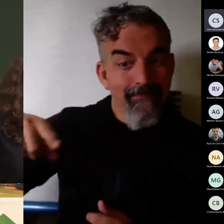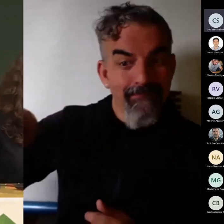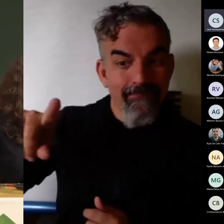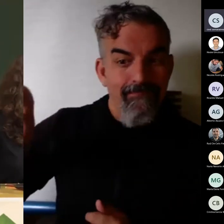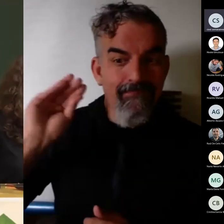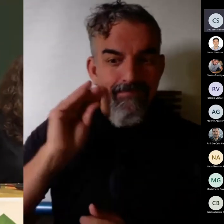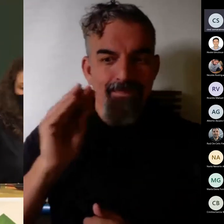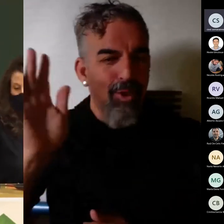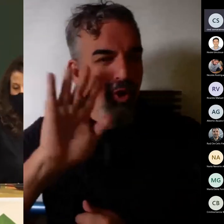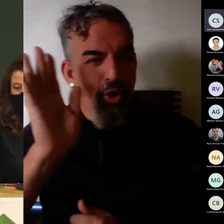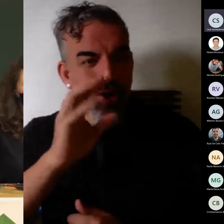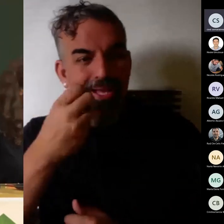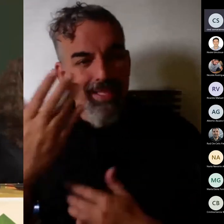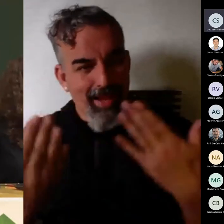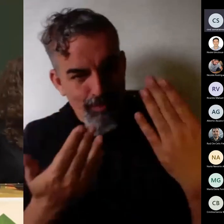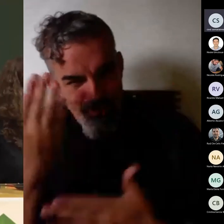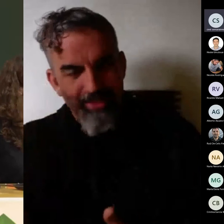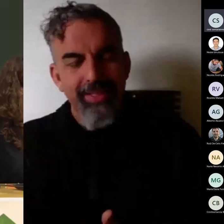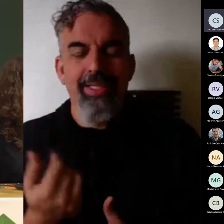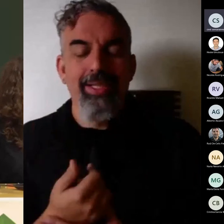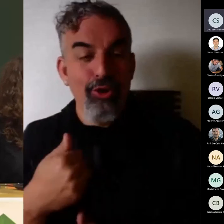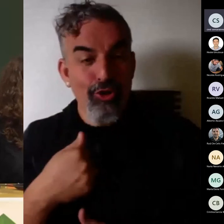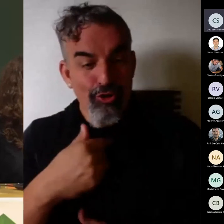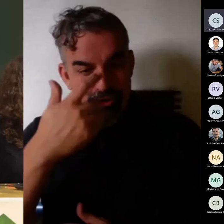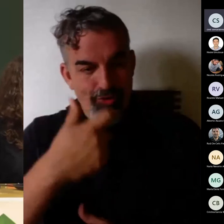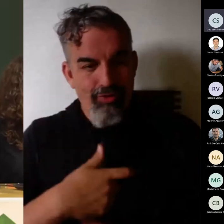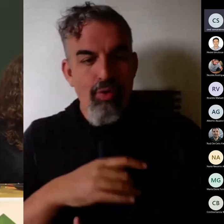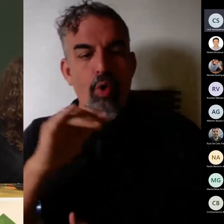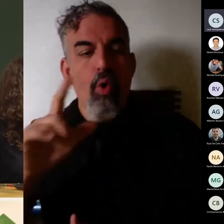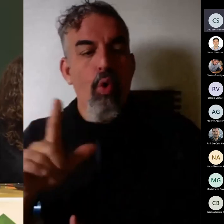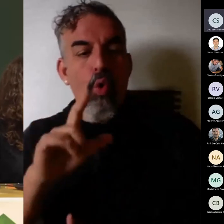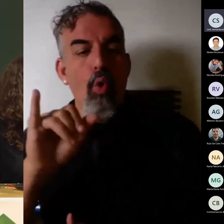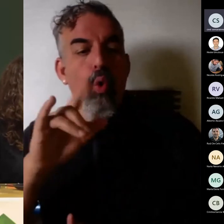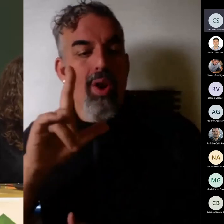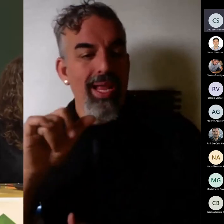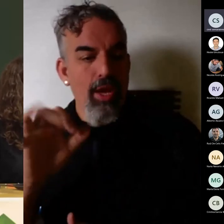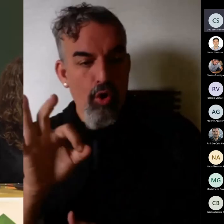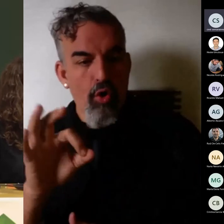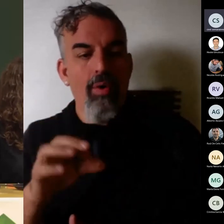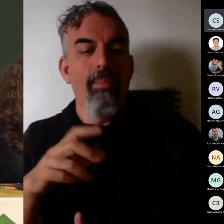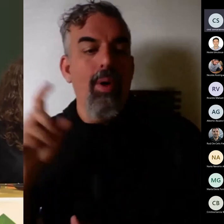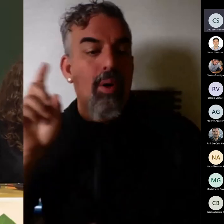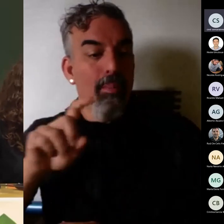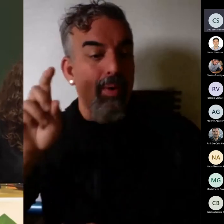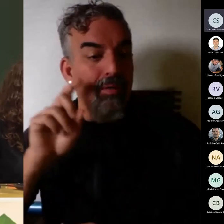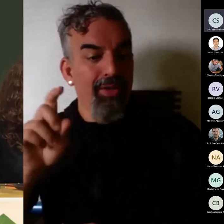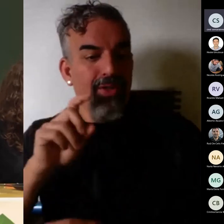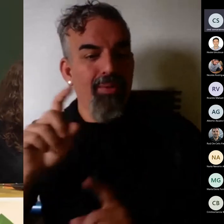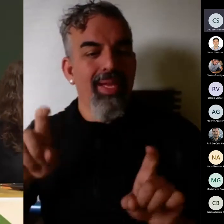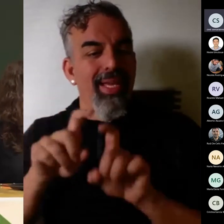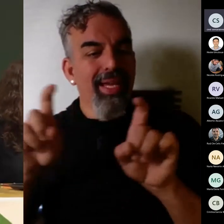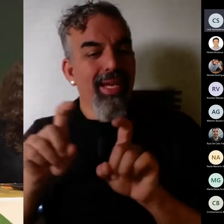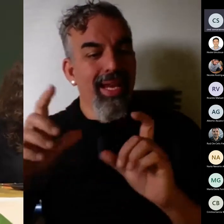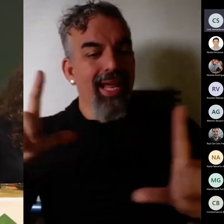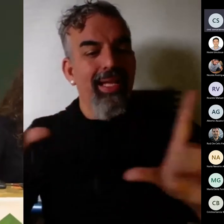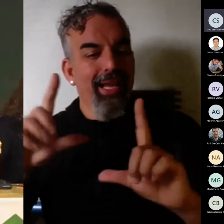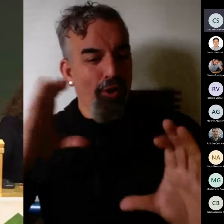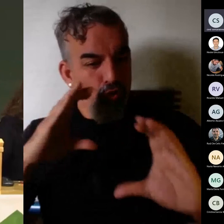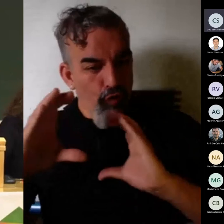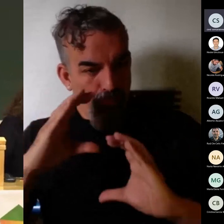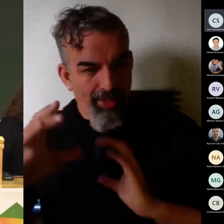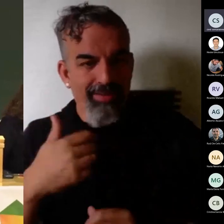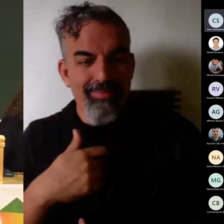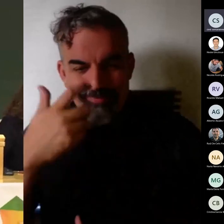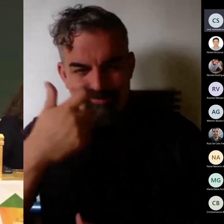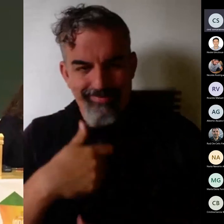Hola, ¿qué tal? Buenos días Bueno, yo soy Julio Ramiro soy profesor de clase en Ingeniería de Telecomunicación o sea me